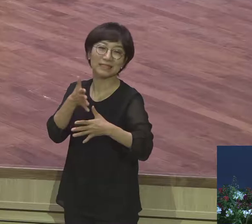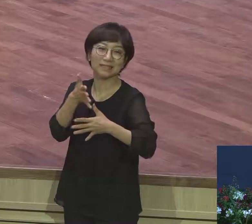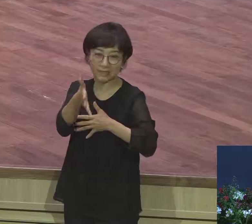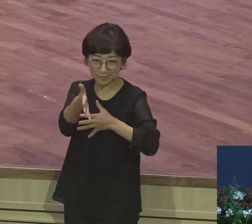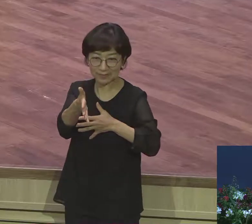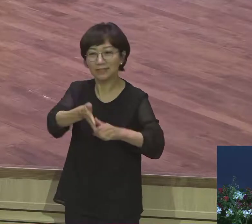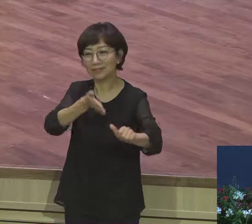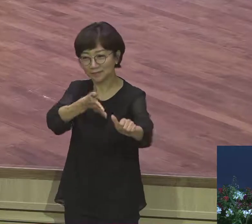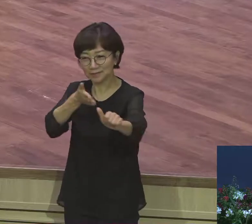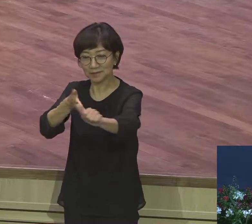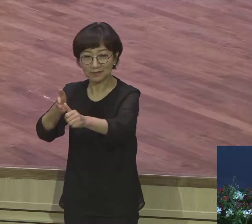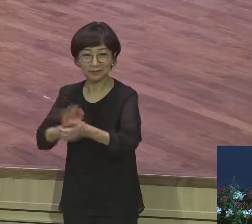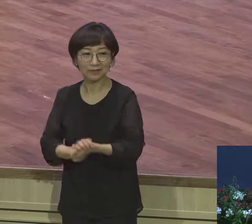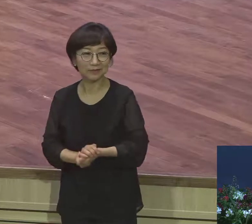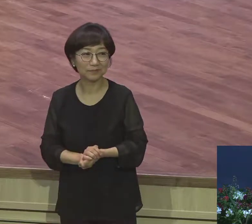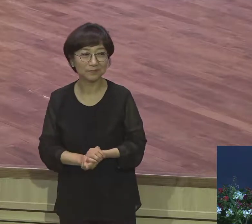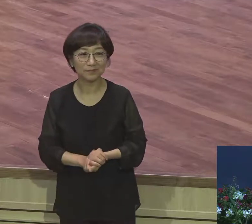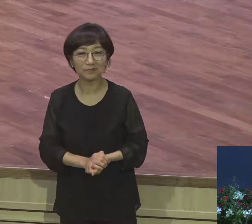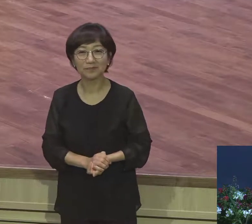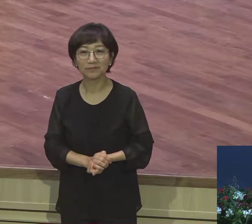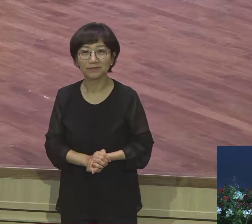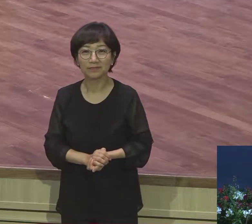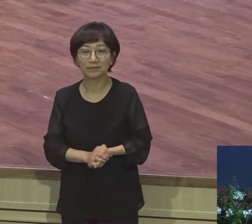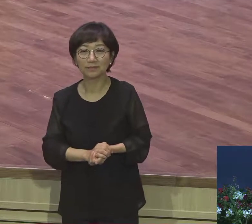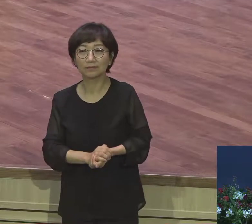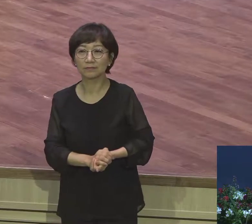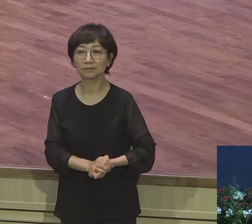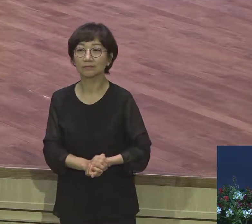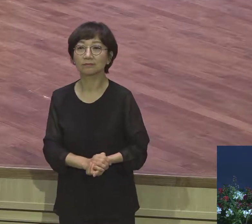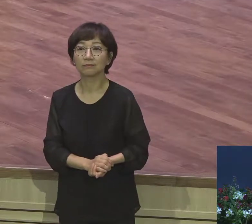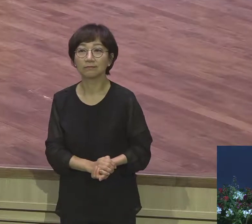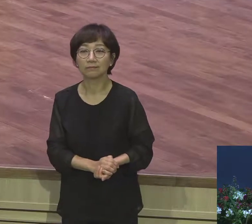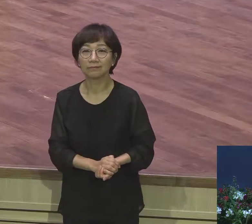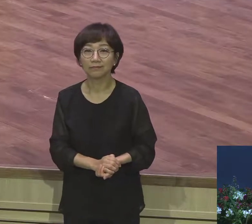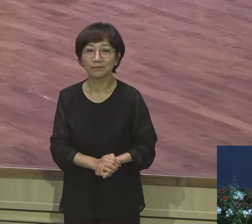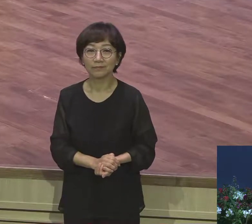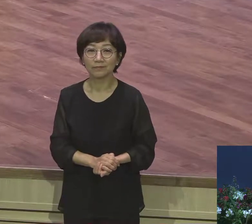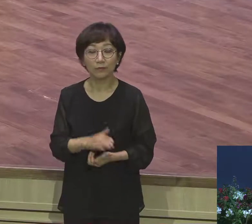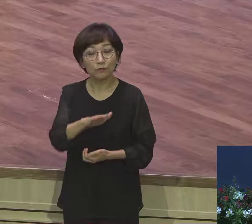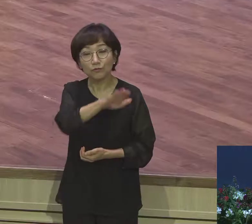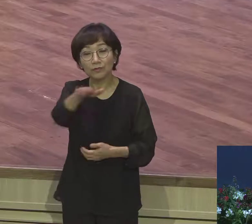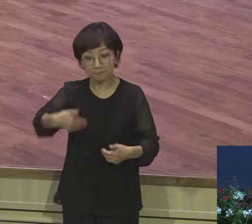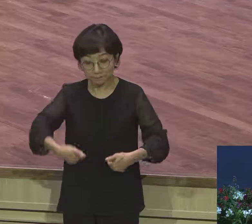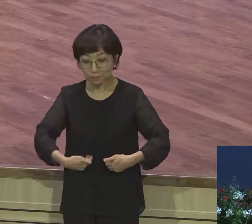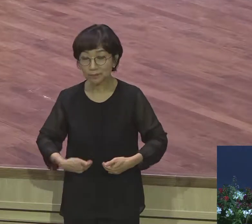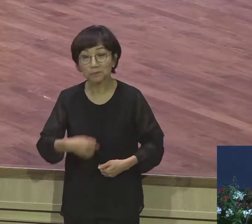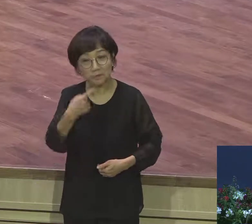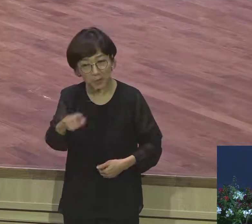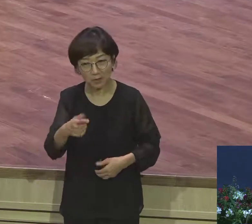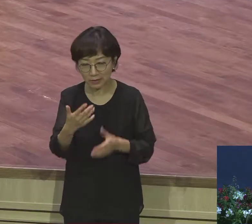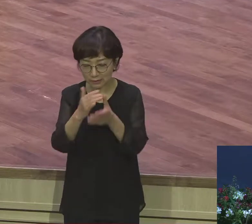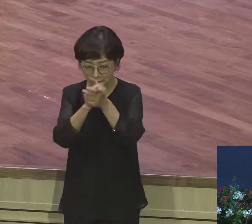연약한 우리가 뭘 내일을 모르는 우리가 뭘 한단 말이에요 기도의 성부사 다 되시길 의심으로 축복합니다